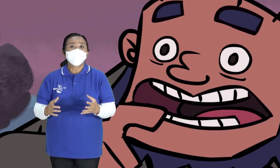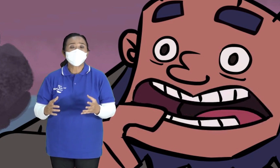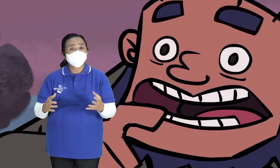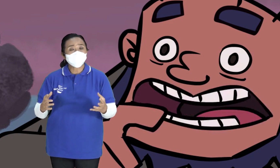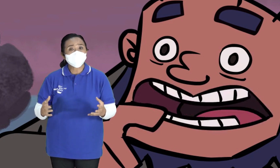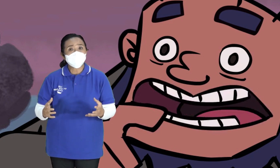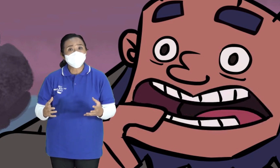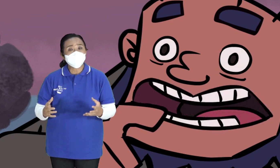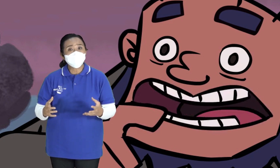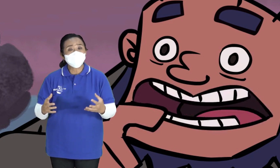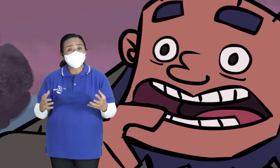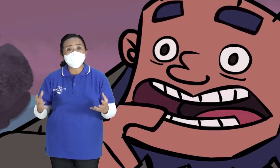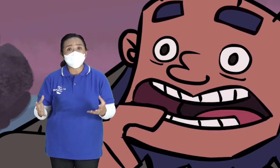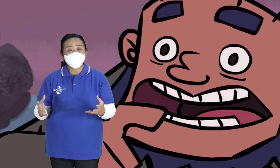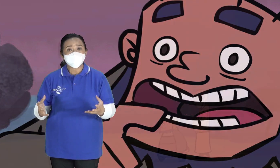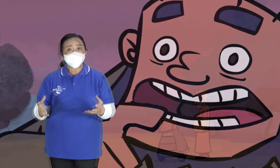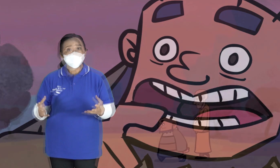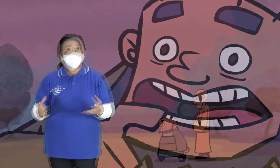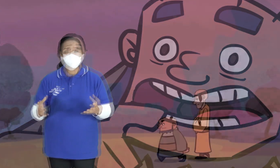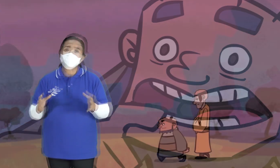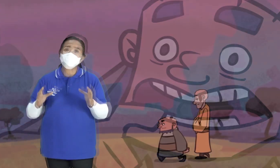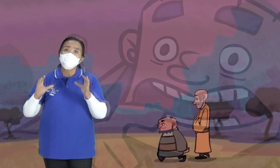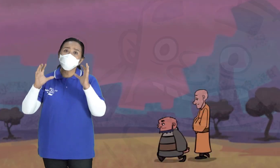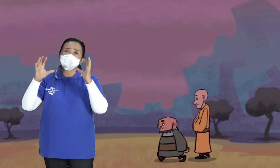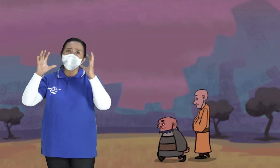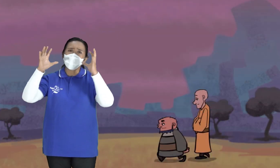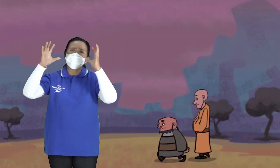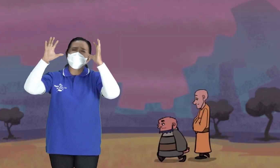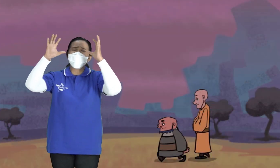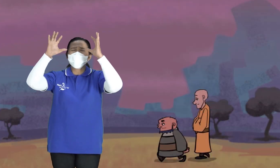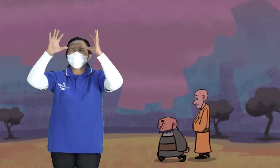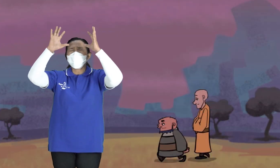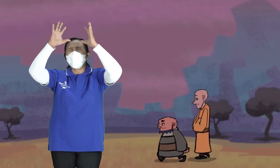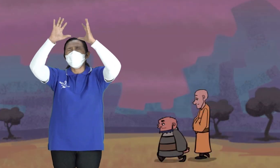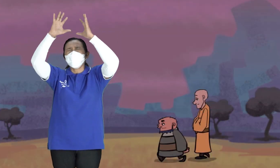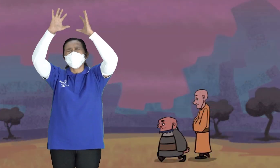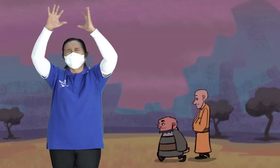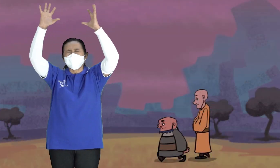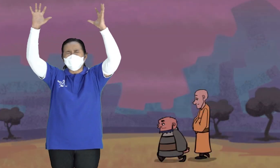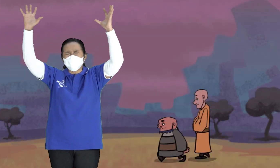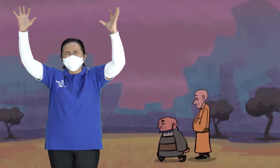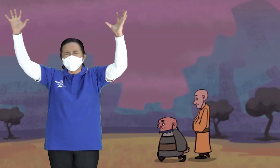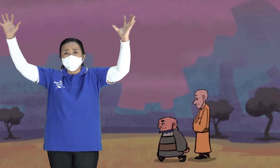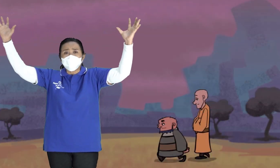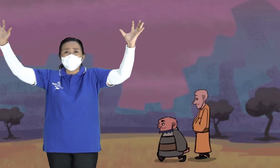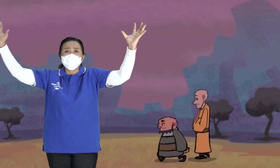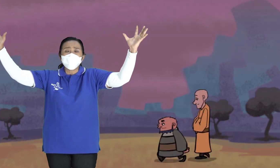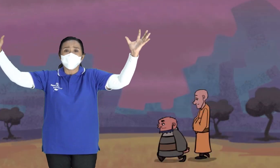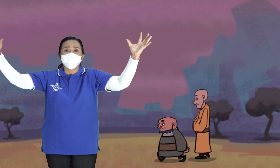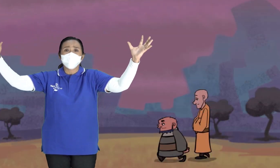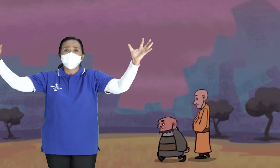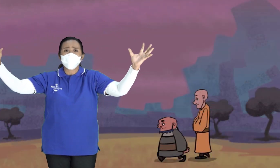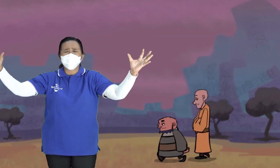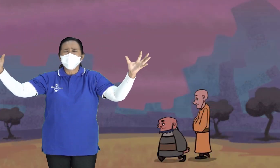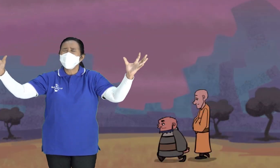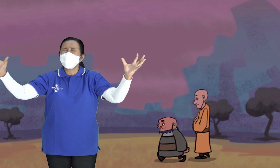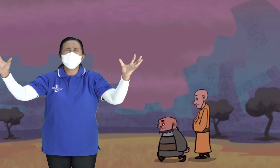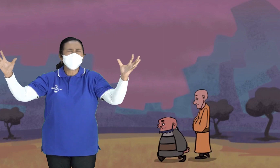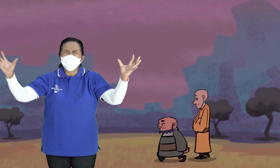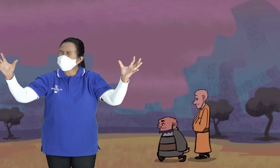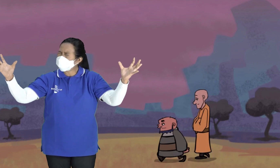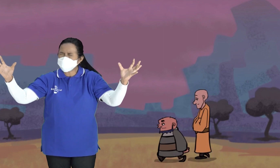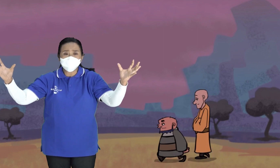Bercakap-cakap Sambil berjalan Tiba-tiba ada sebuah cahaya yang sangat terang sekali Ya